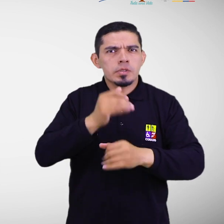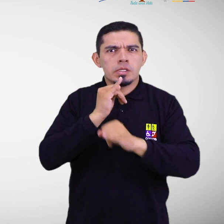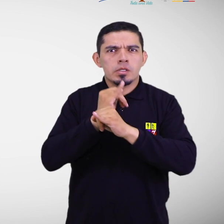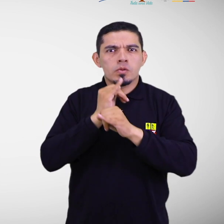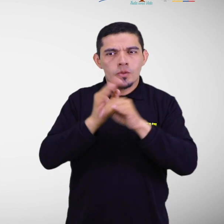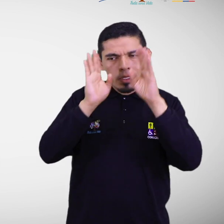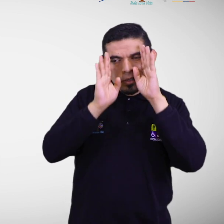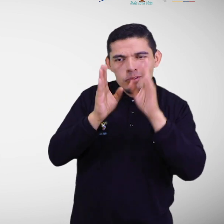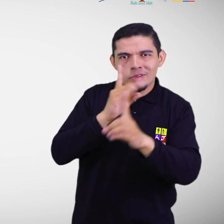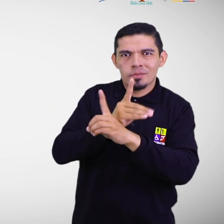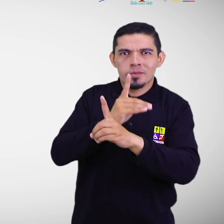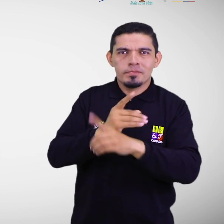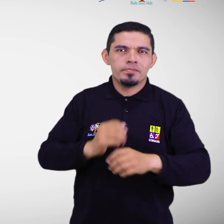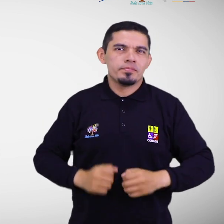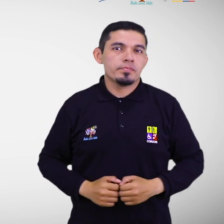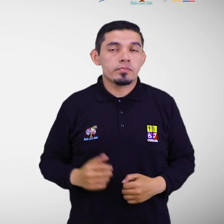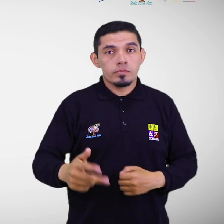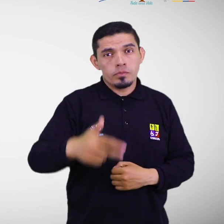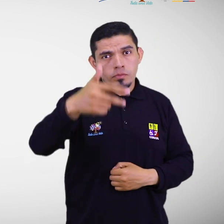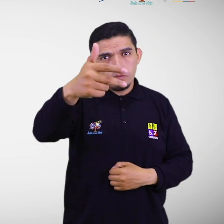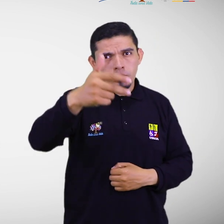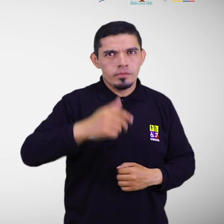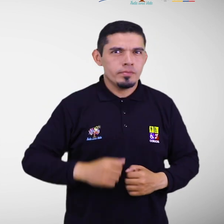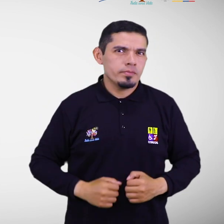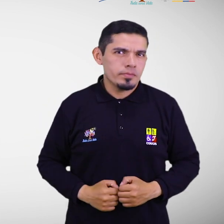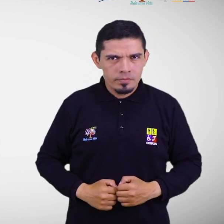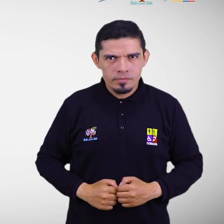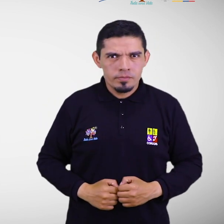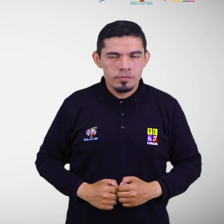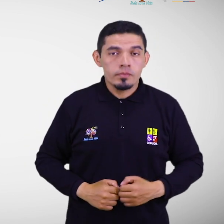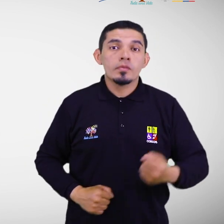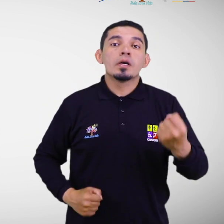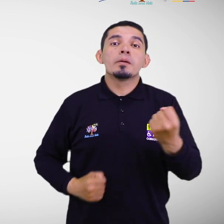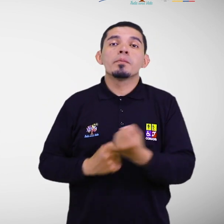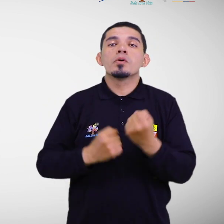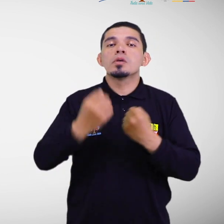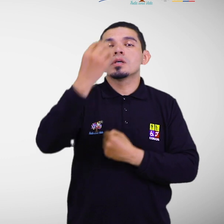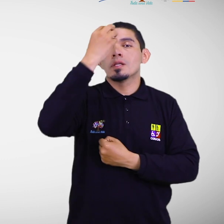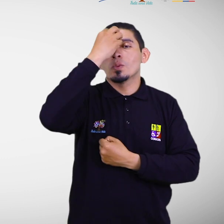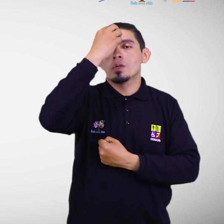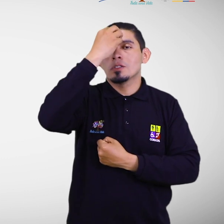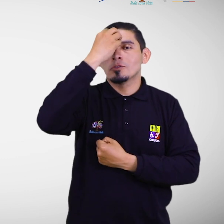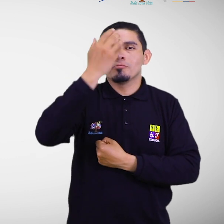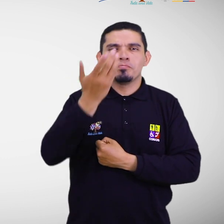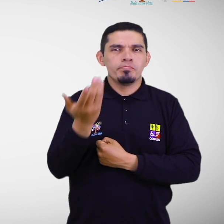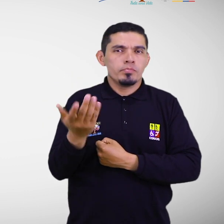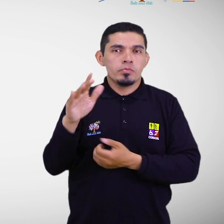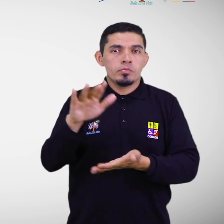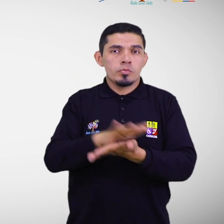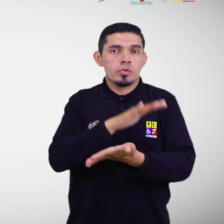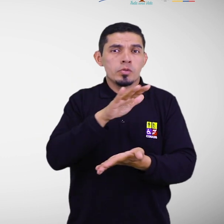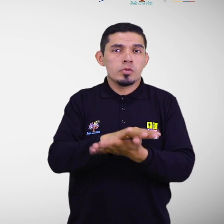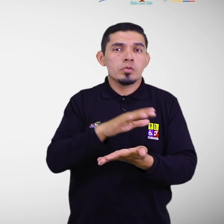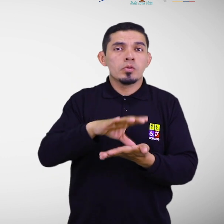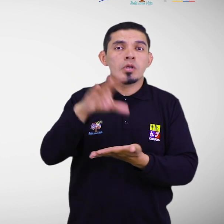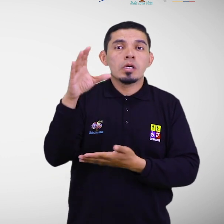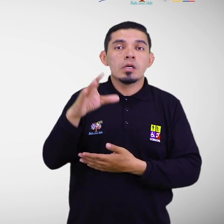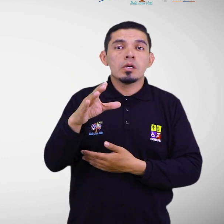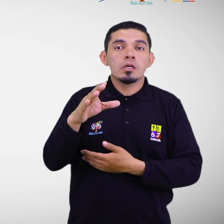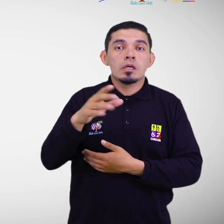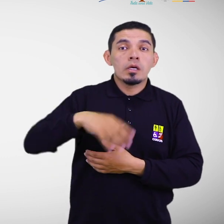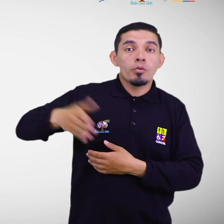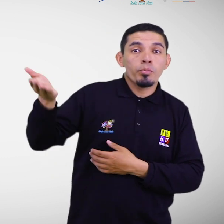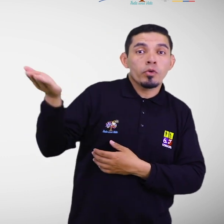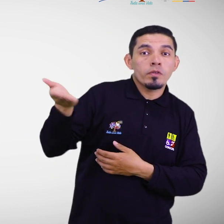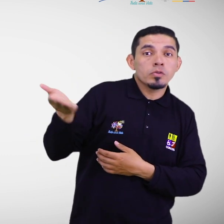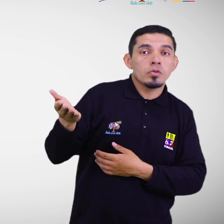discapacidades. 3. Fortalecimiento en el ámbito educativo. Educadores y educando son actores de